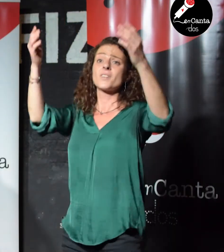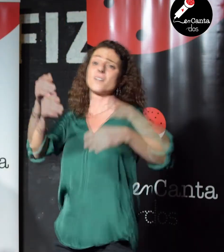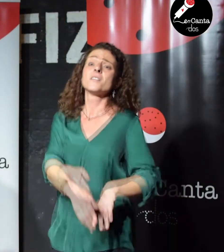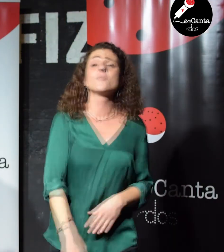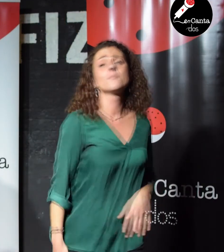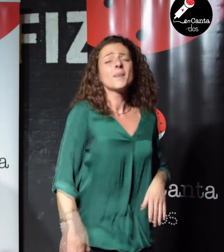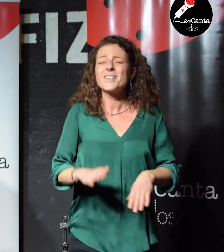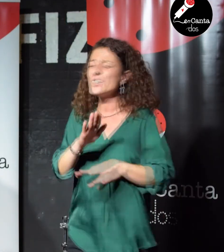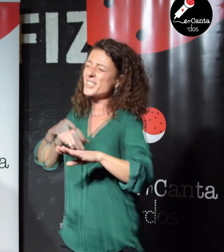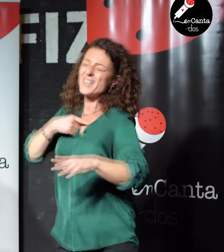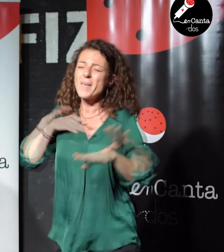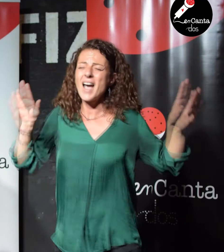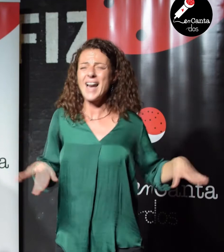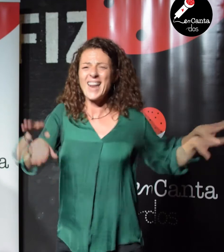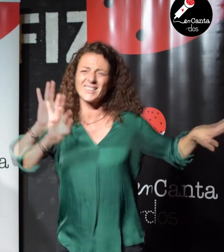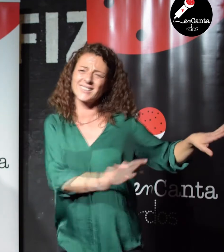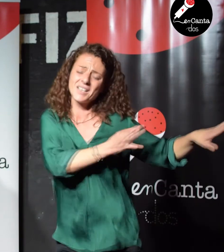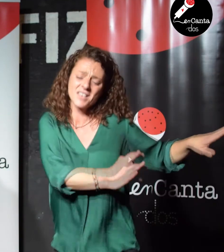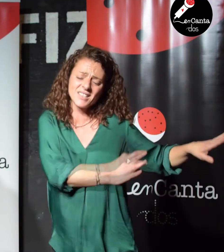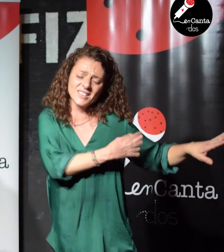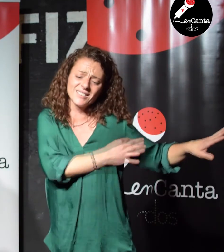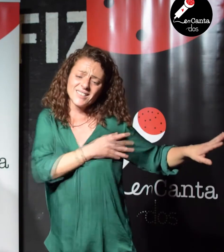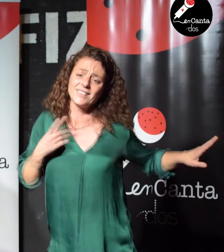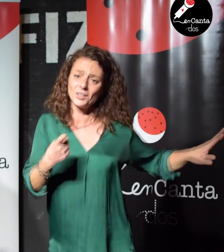pa' coserme a las necesito